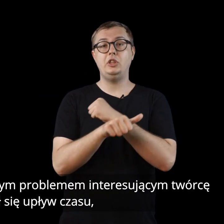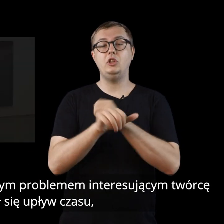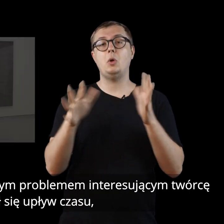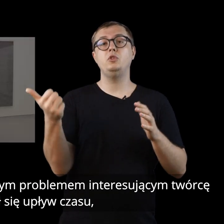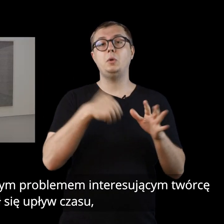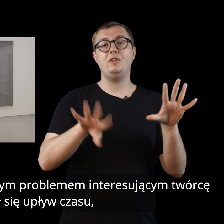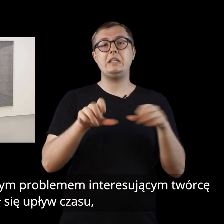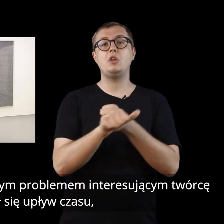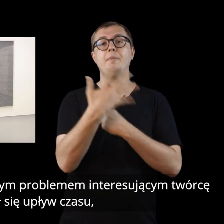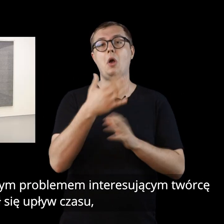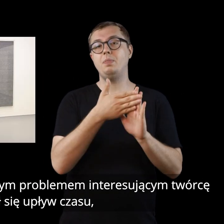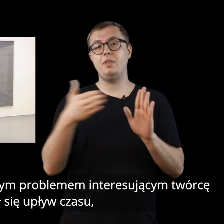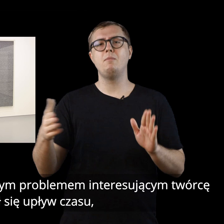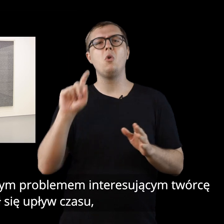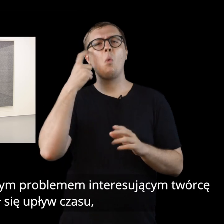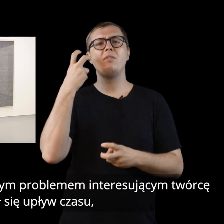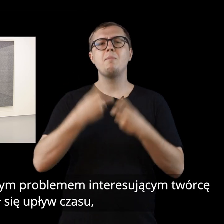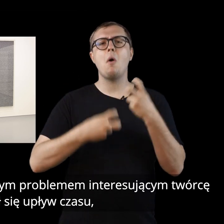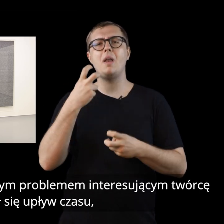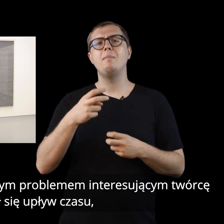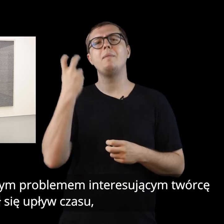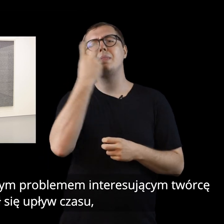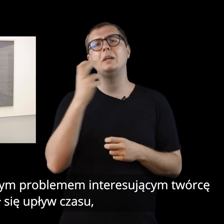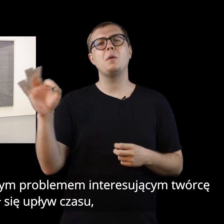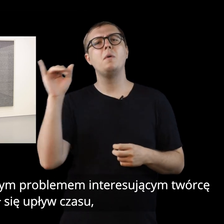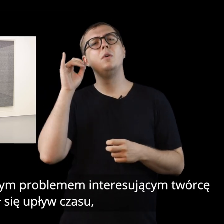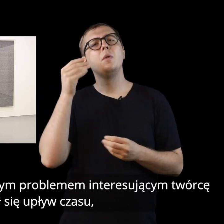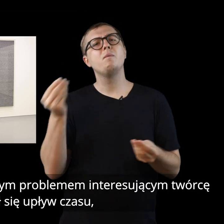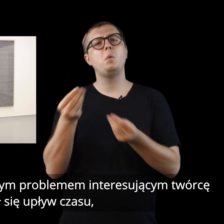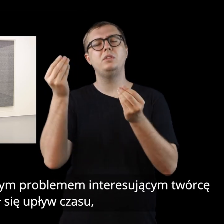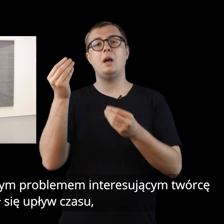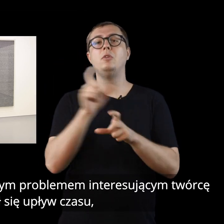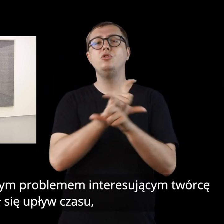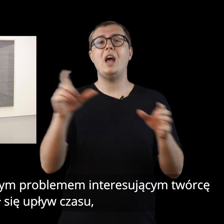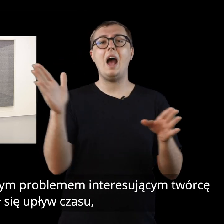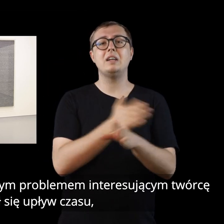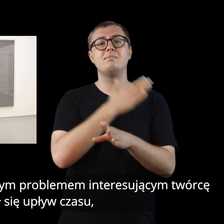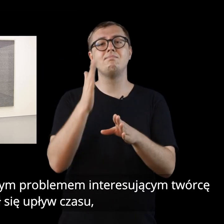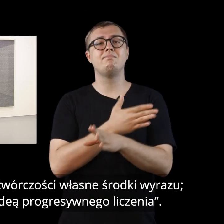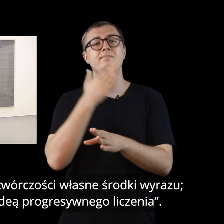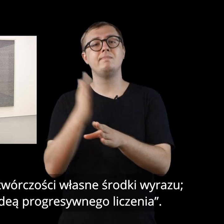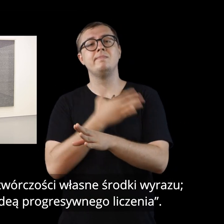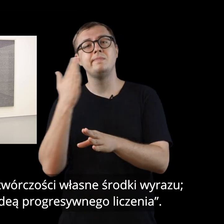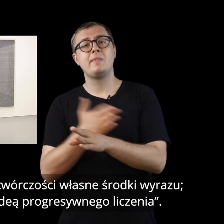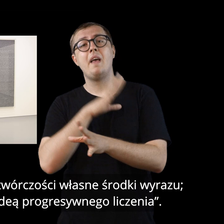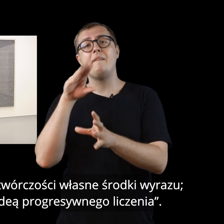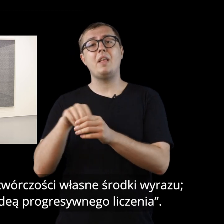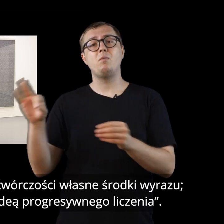W połowie lat sześćdziesiątych głównym problemem interesującym twórcę stał się upływ czasu, który zyskał w jego twórczości